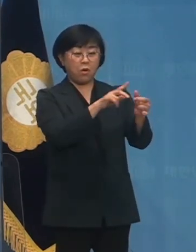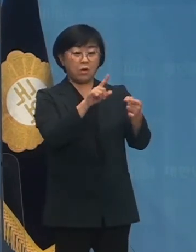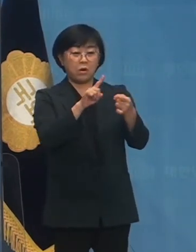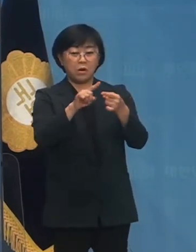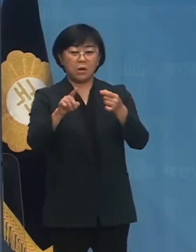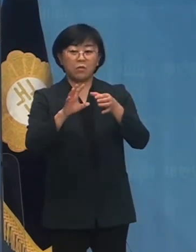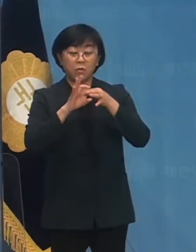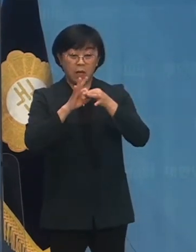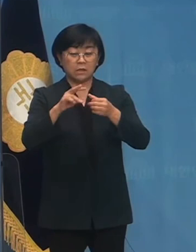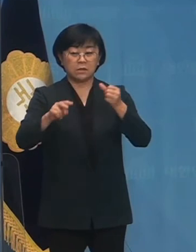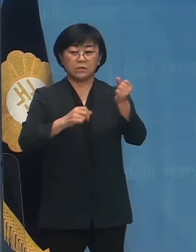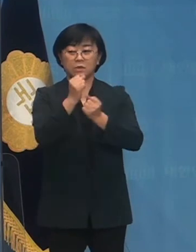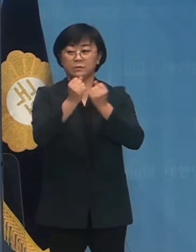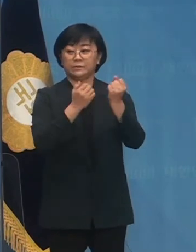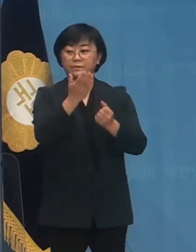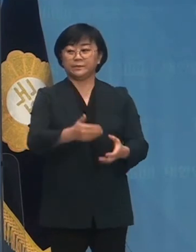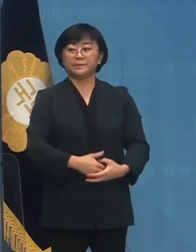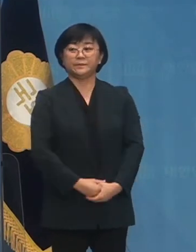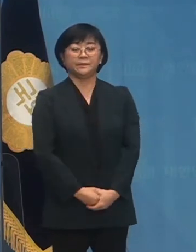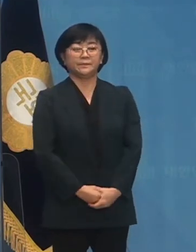관련 준비를 하도록 하겠습니다.